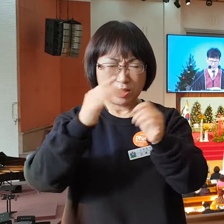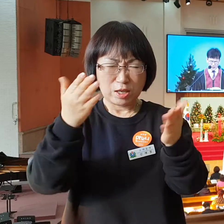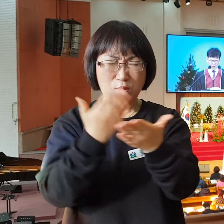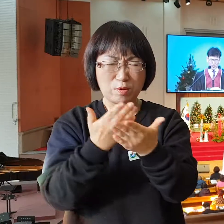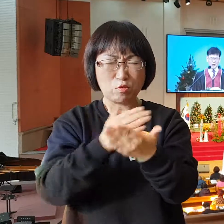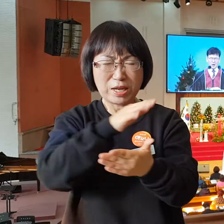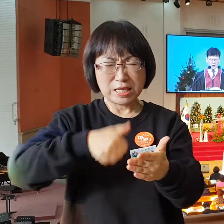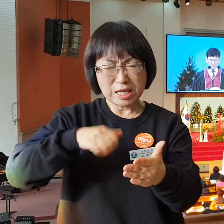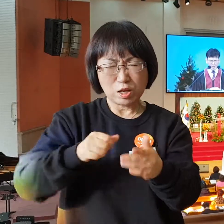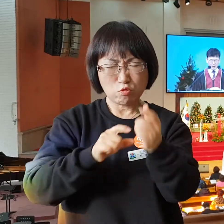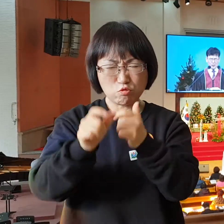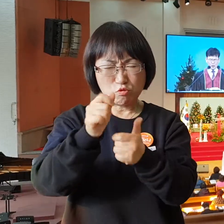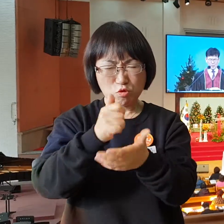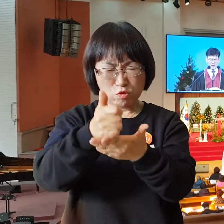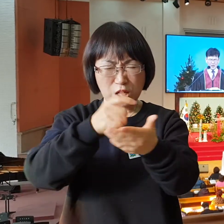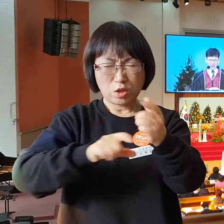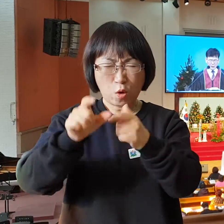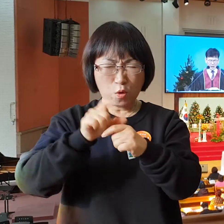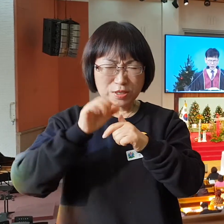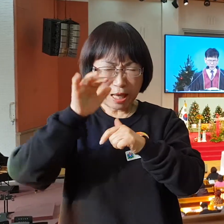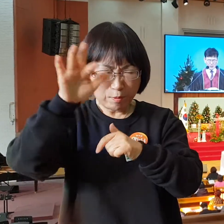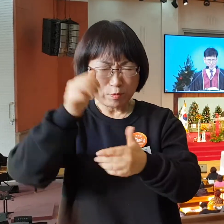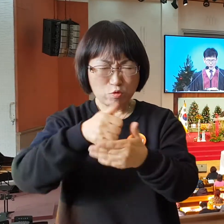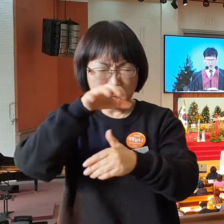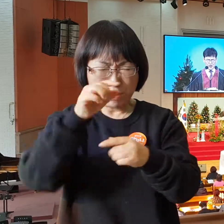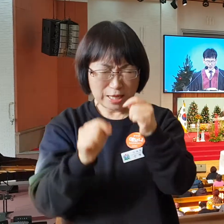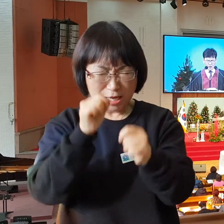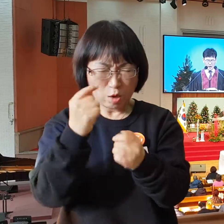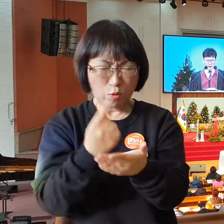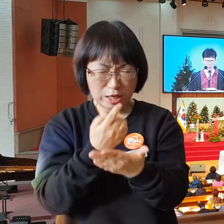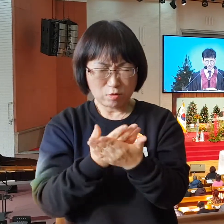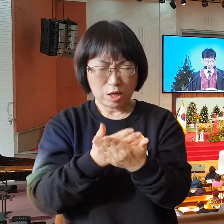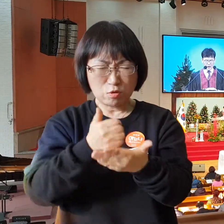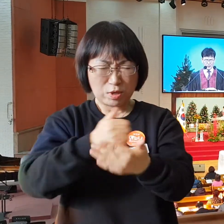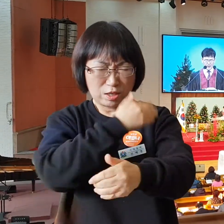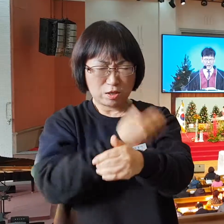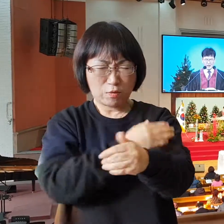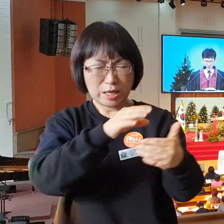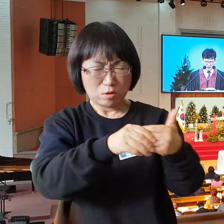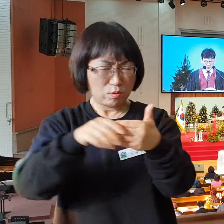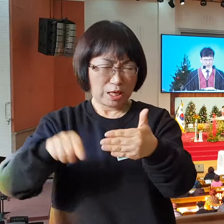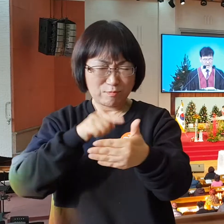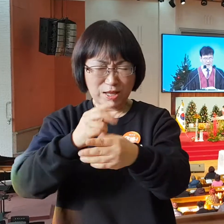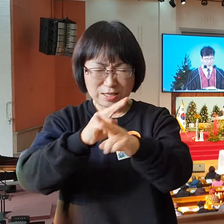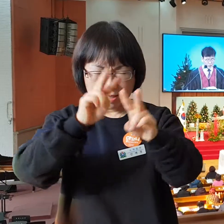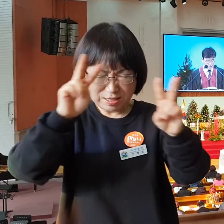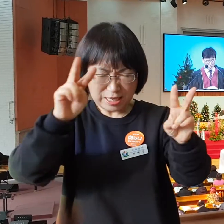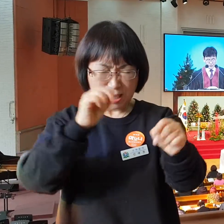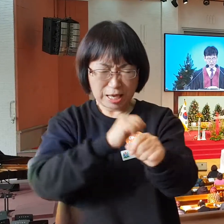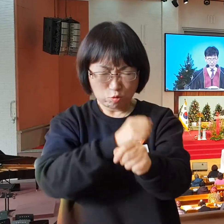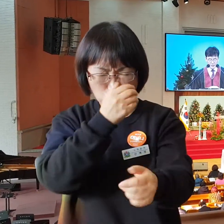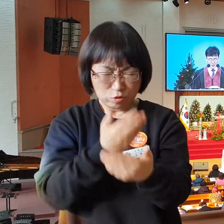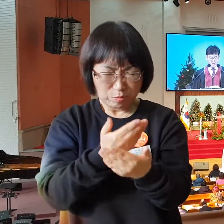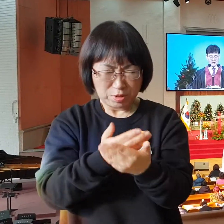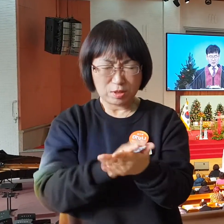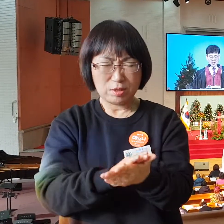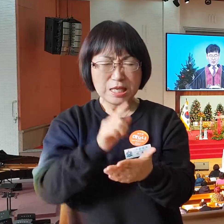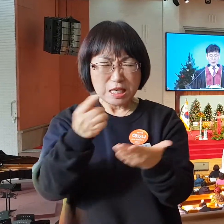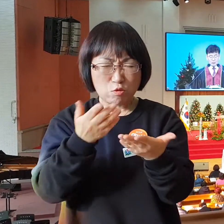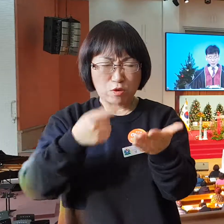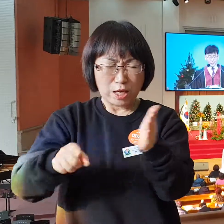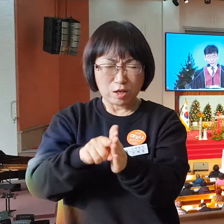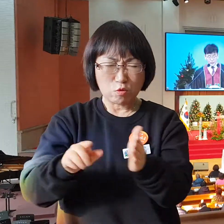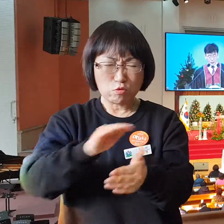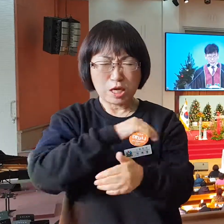우리의 자녀들이 주를 더욱 사모하며 주 앞에 달려나오게 하시고 주의 능력과 인도하신 가운데 승리하게 하여 주시옵소서 이를